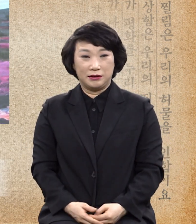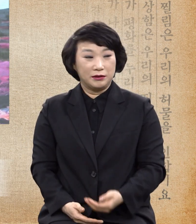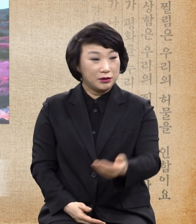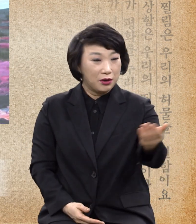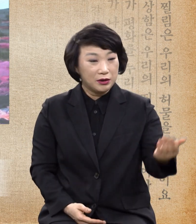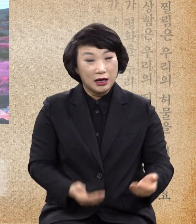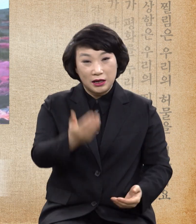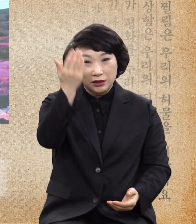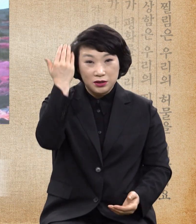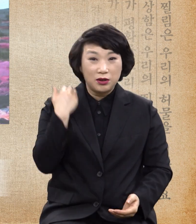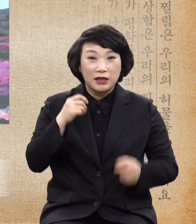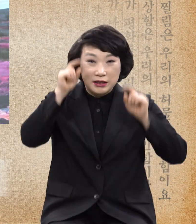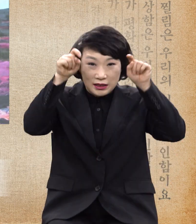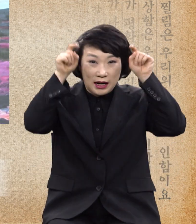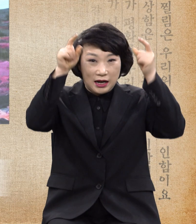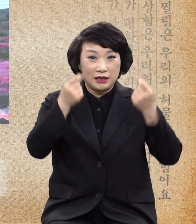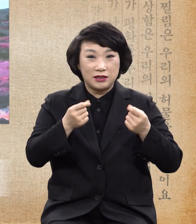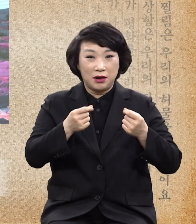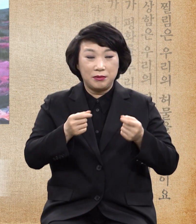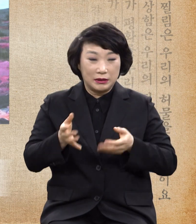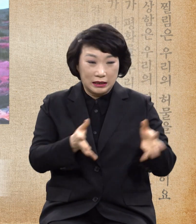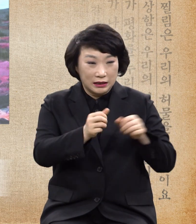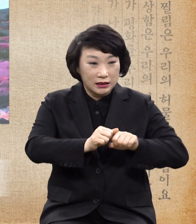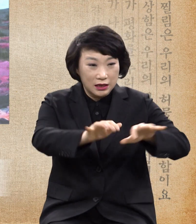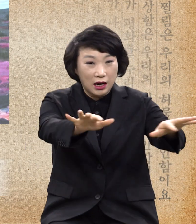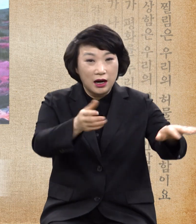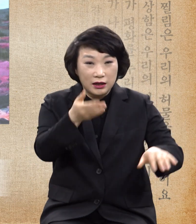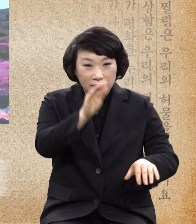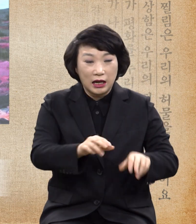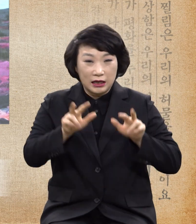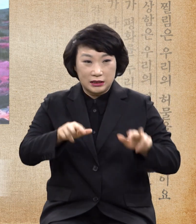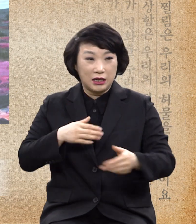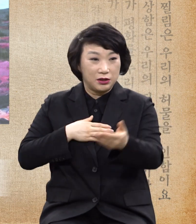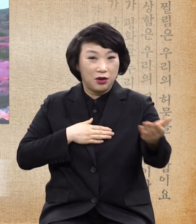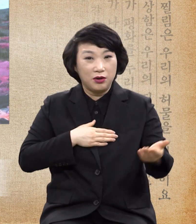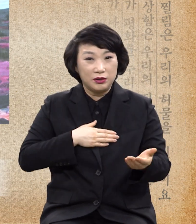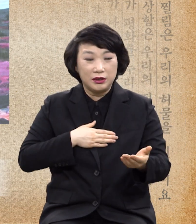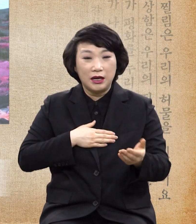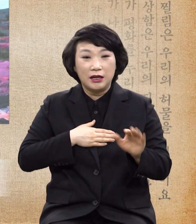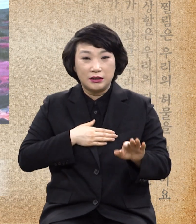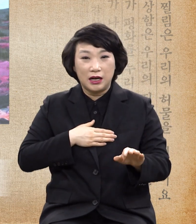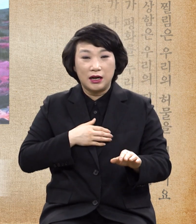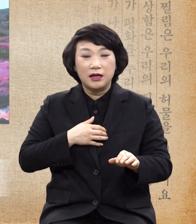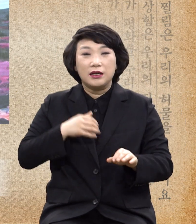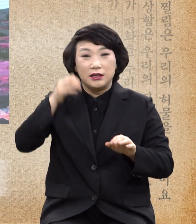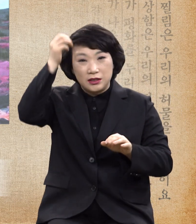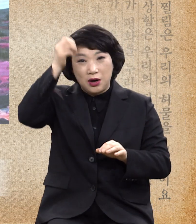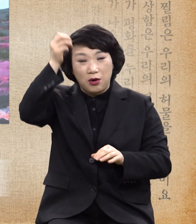전에는 양가같이 길을 잃었더니 이제는 너희 영혼의 목자와 감독되신 이에게